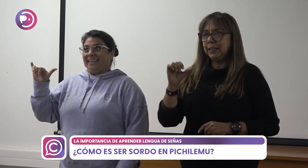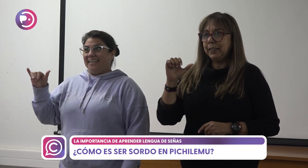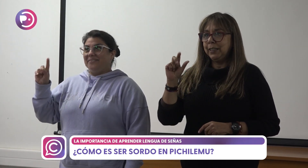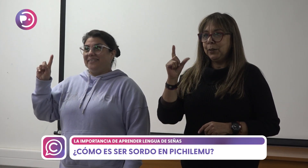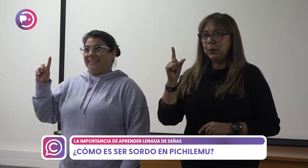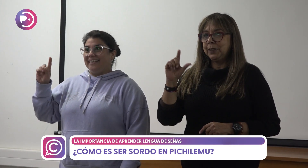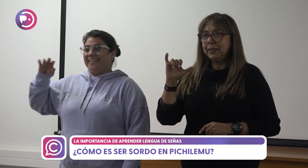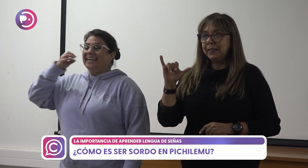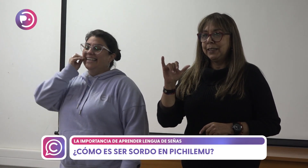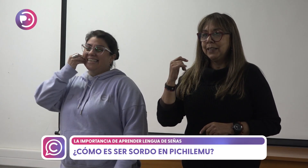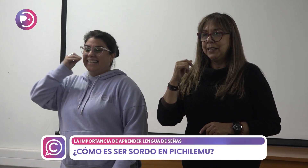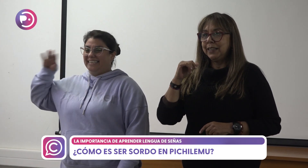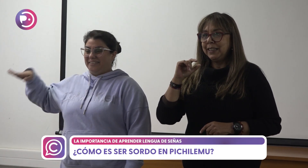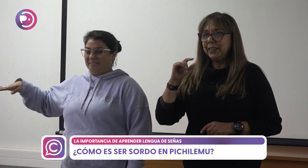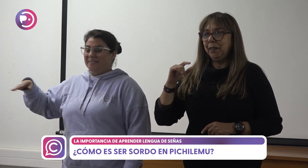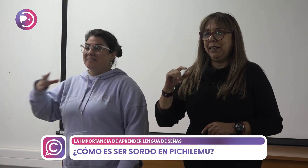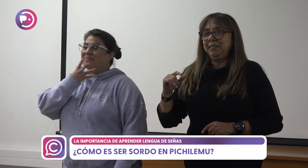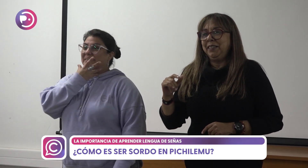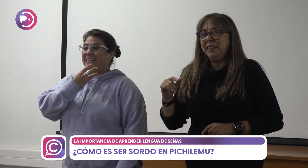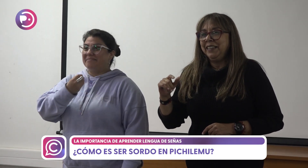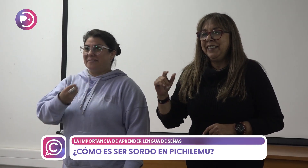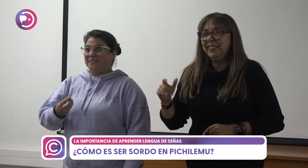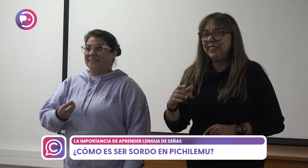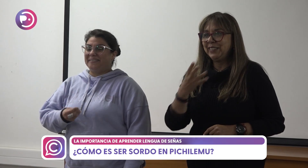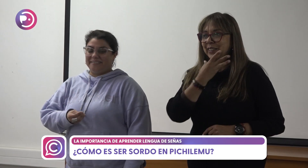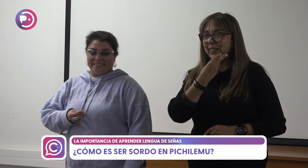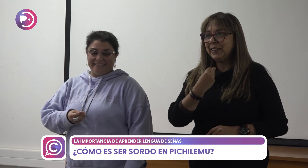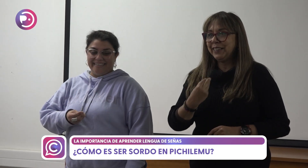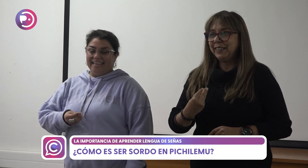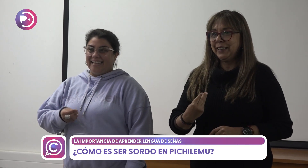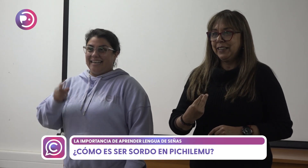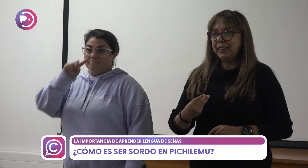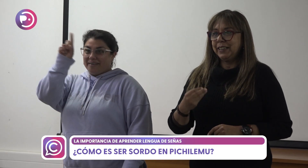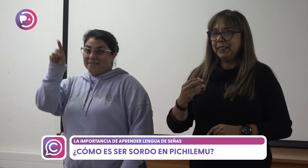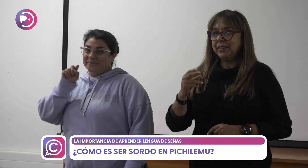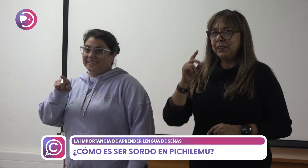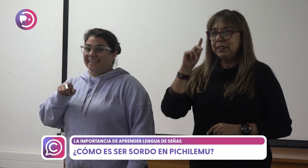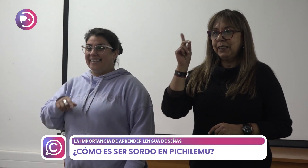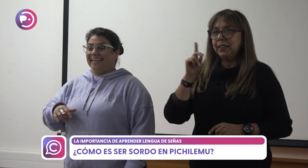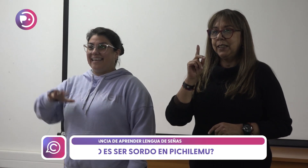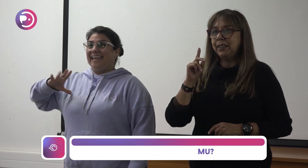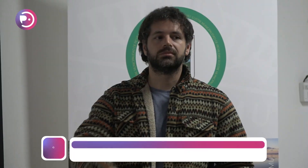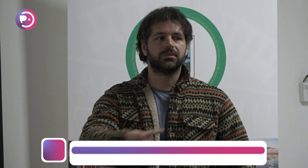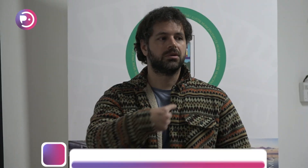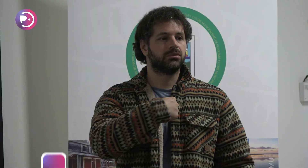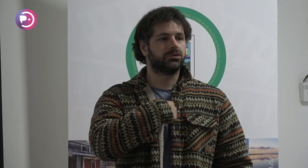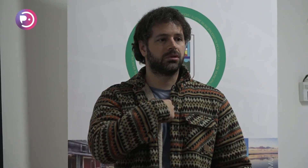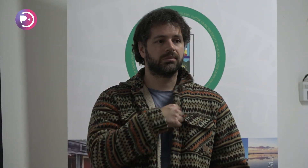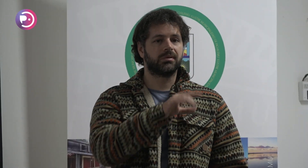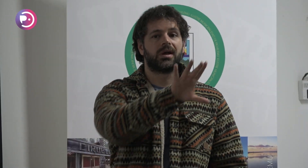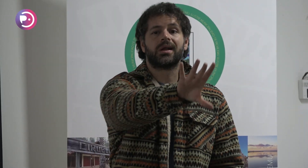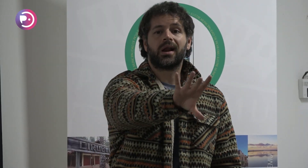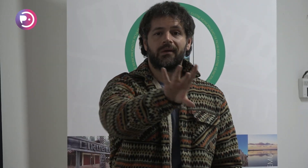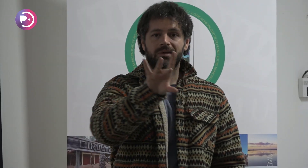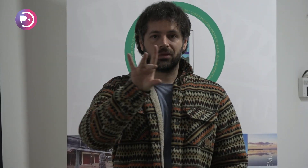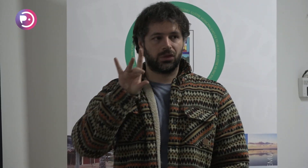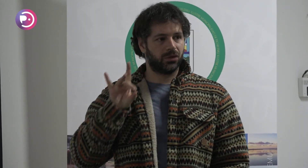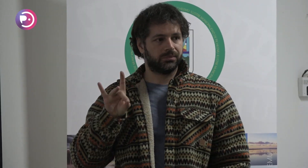Yo pienso que es importante aprender lengua de señas porque yo veo que las personas oyentes se pueden